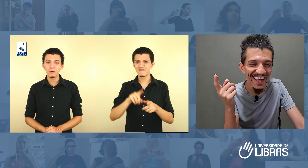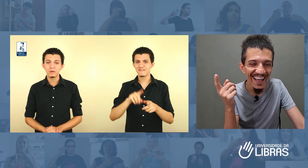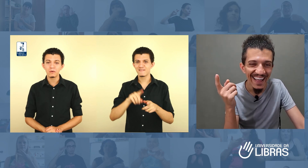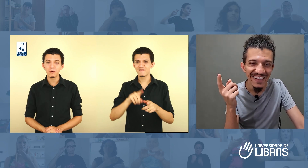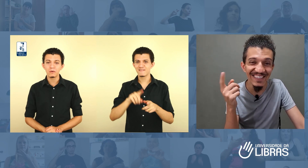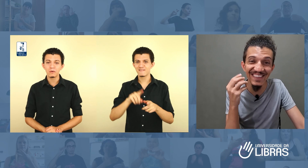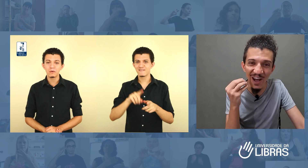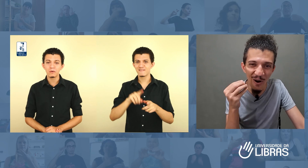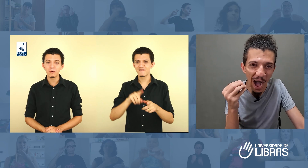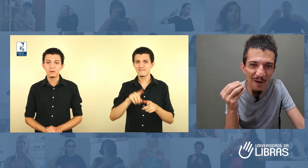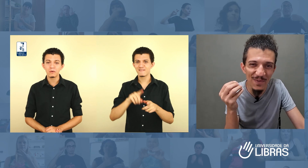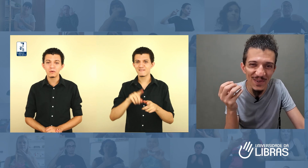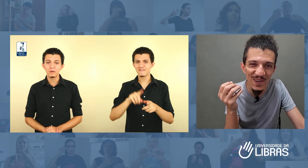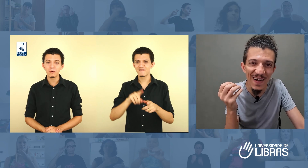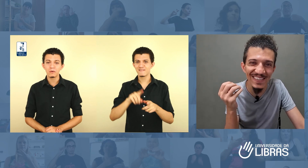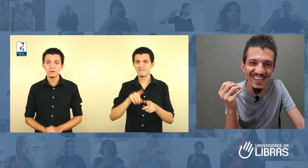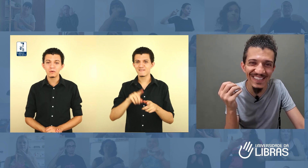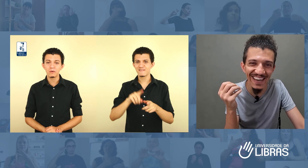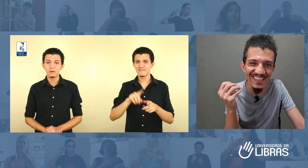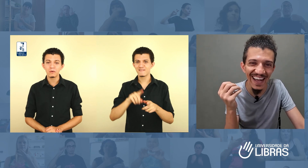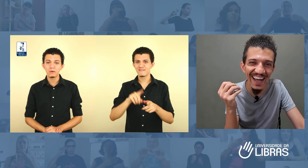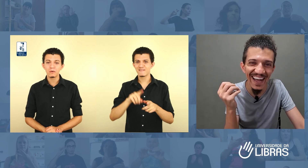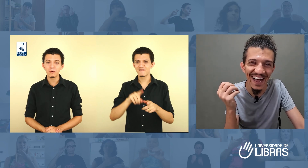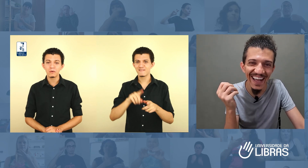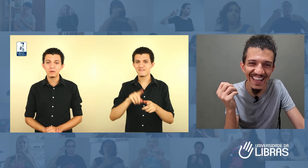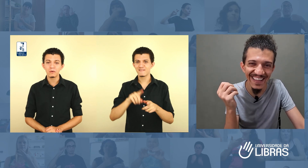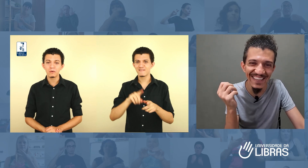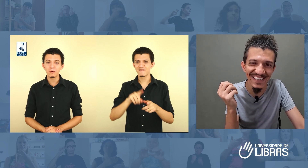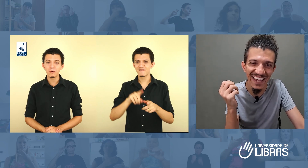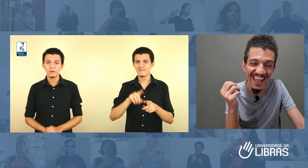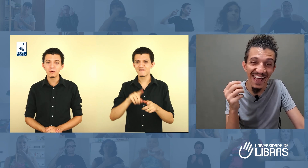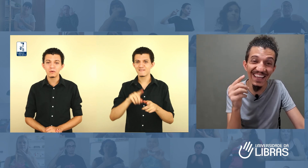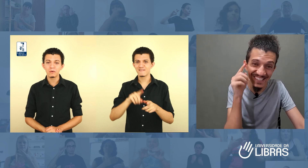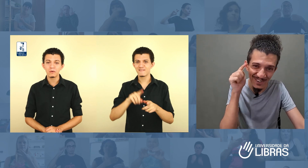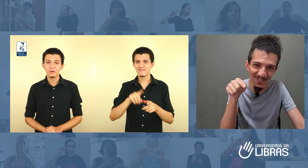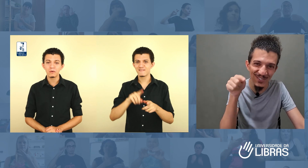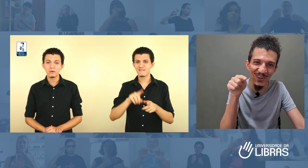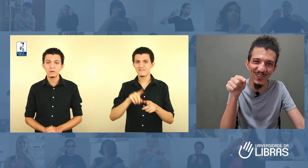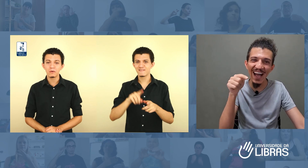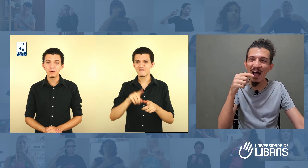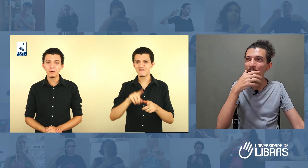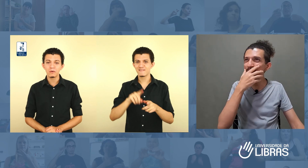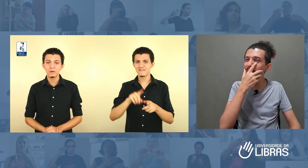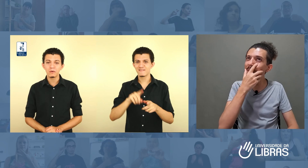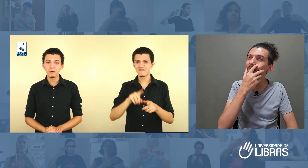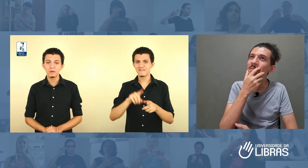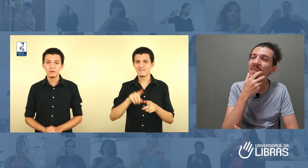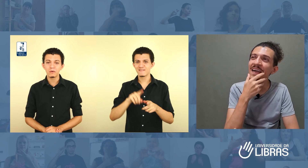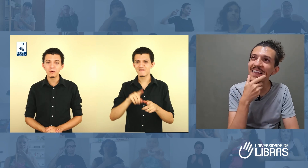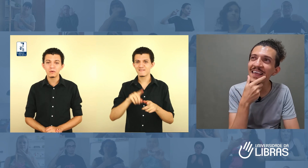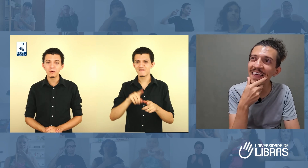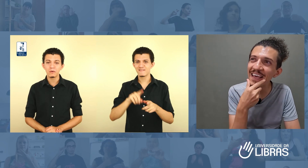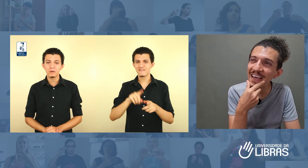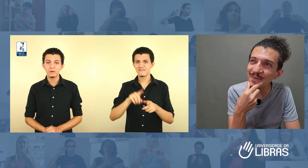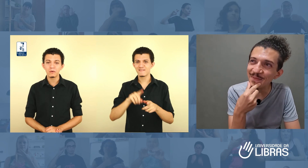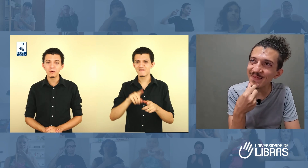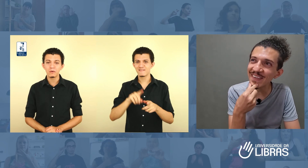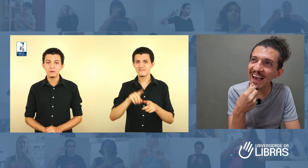De tão rápido que eu passei a sinalizar. Entendi. E tinha um surdo lá, que o cara